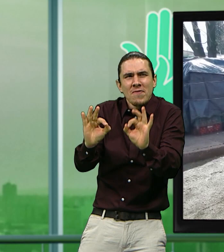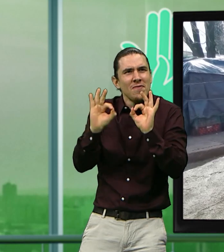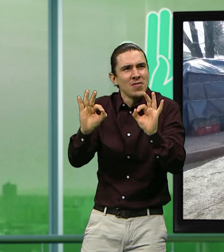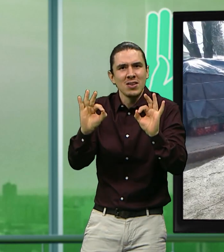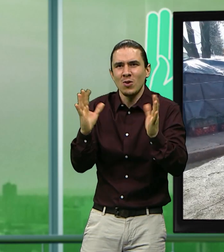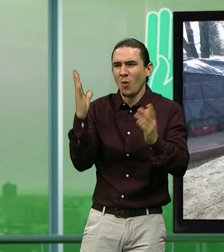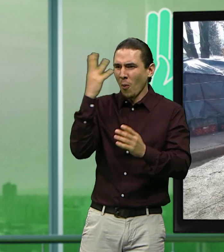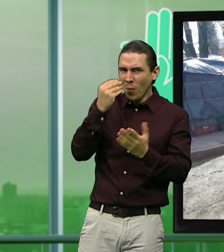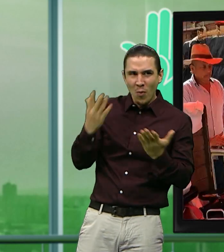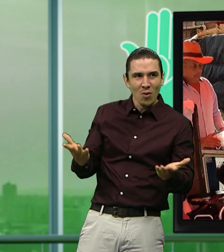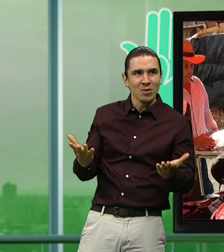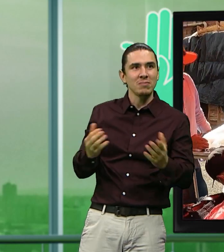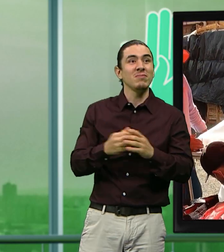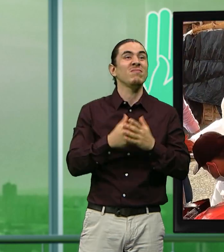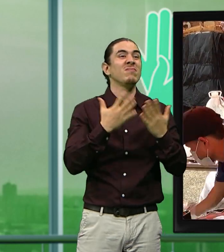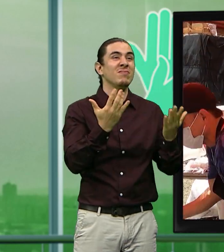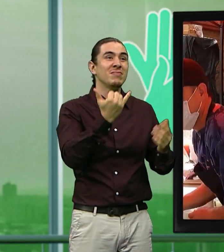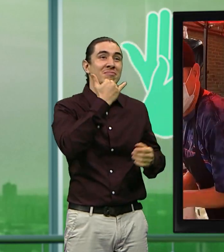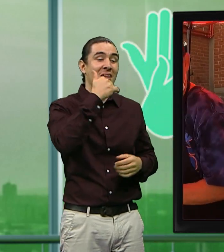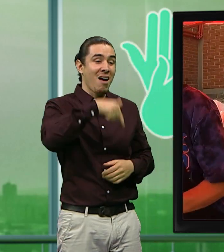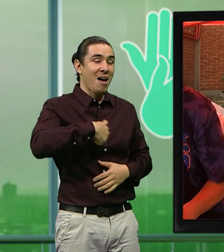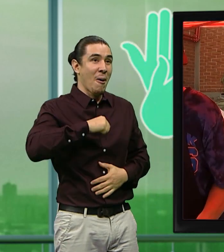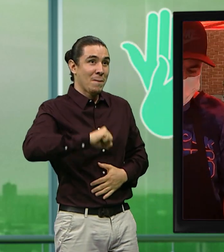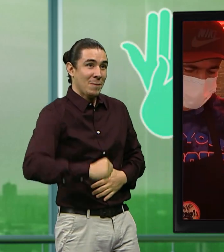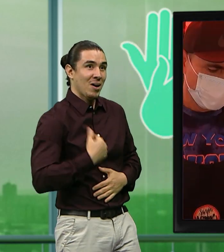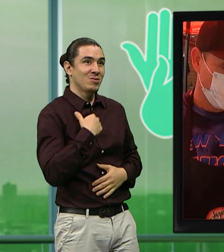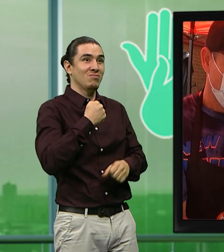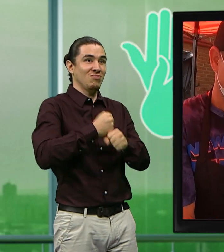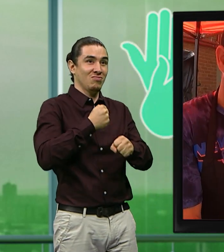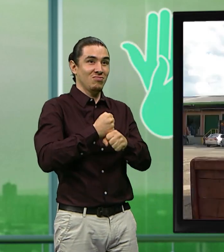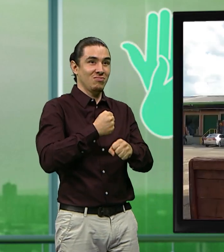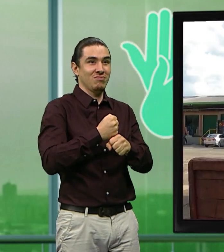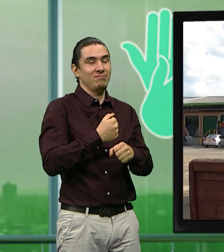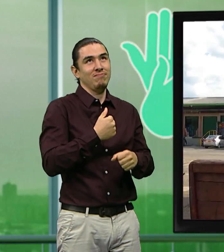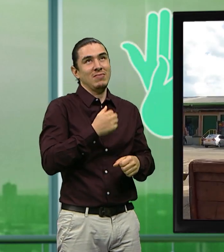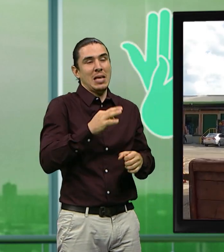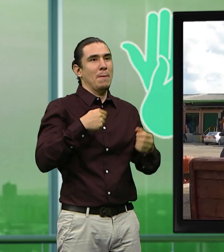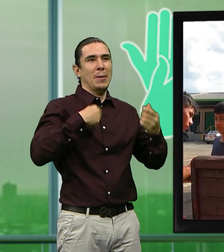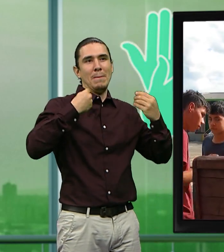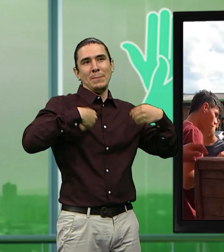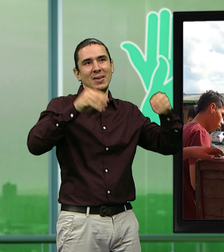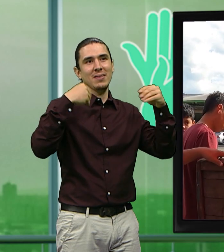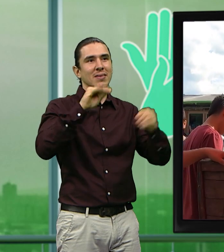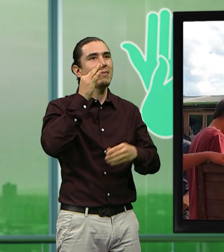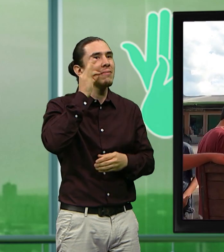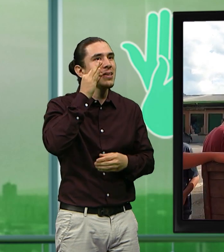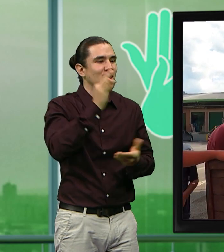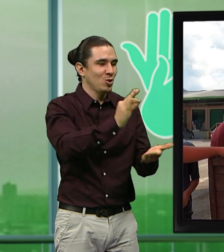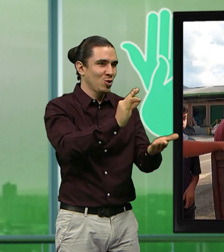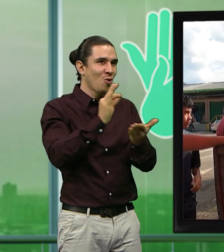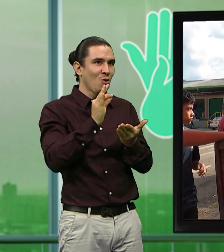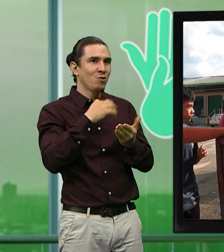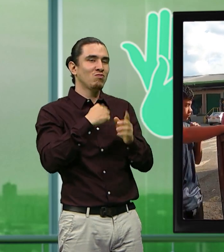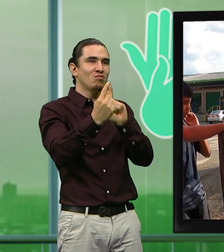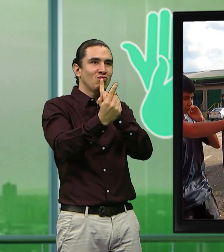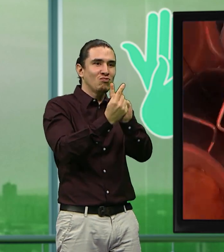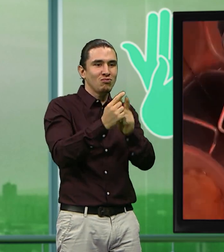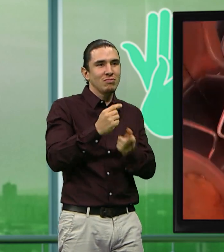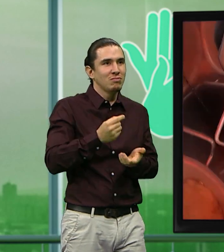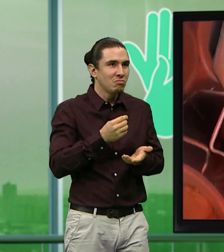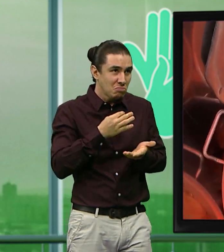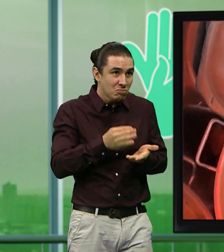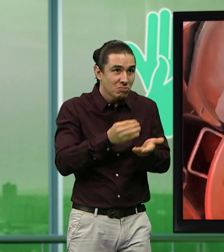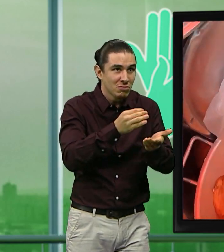es que como empezando yo acá en la mayoritaria, uno siempre, pues yo vendía café, tinto, y yo empecé así,